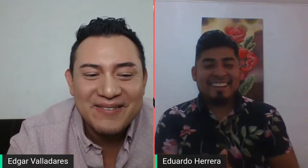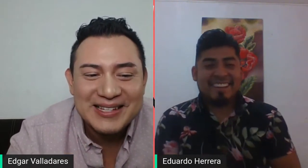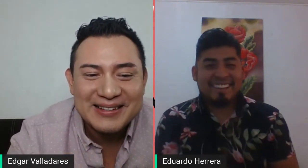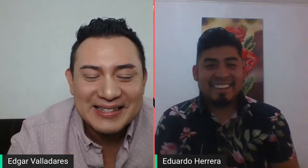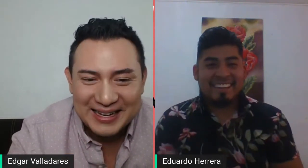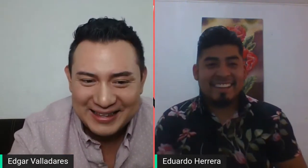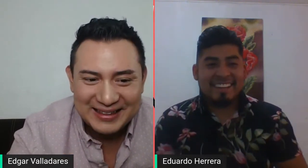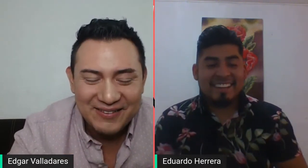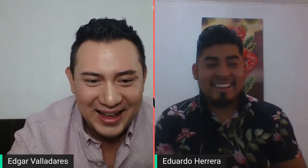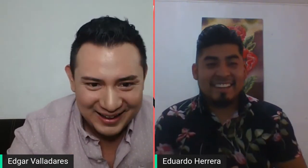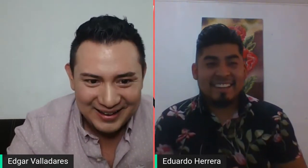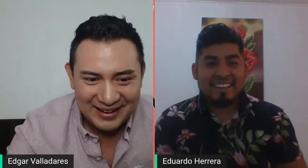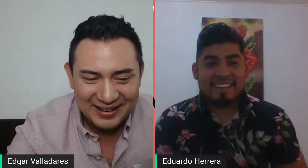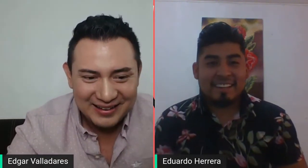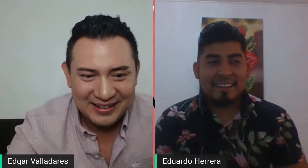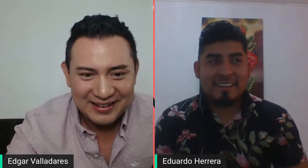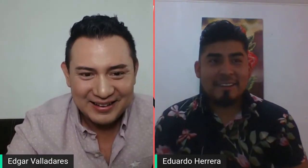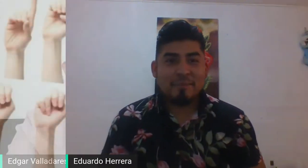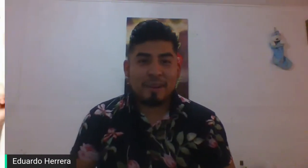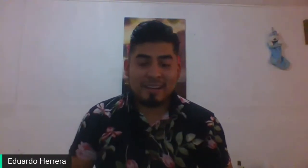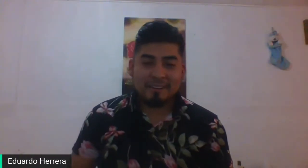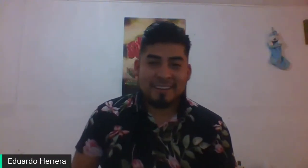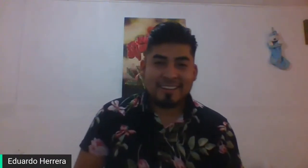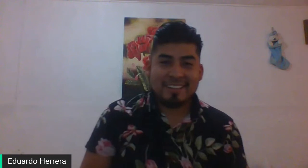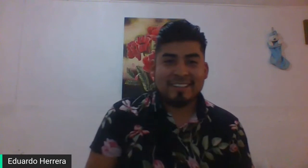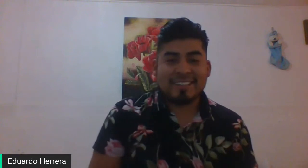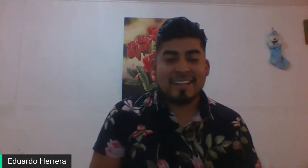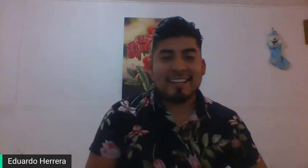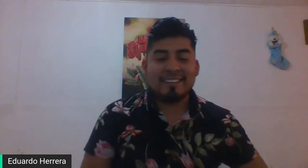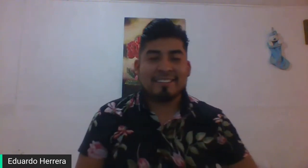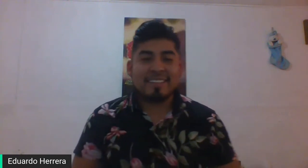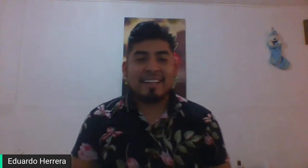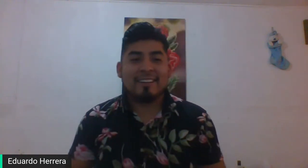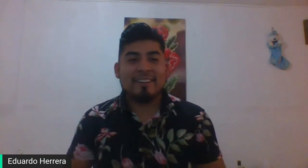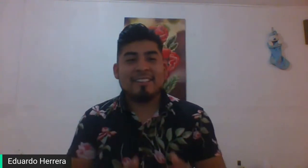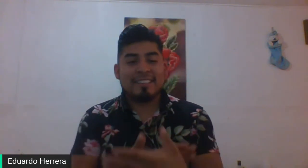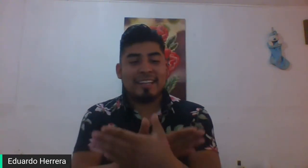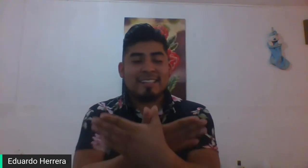Una vez. Seguirita. ¿Va? Va. va. Sale. Una, dos, tres.